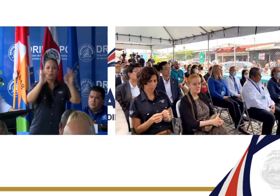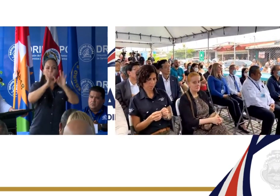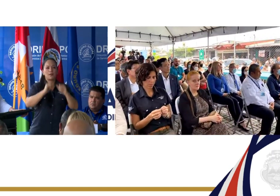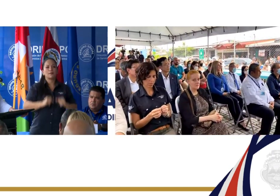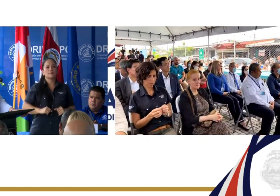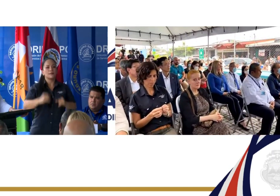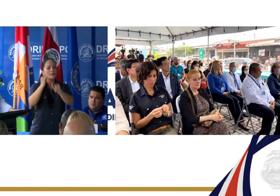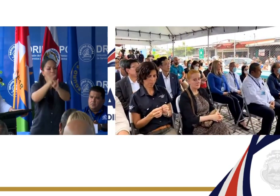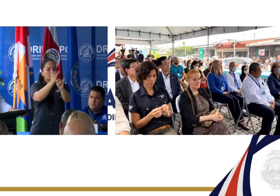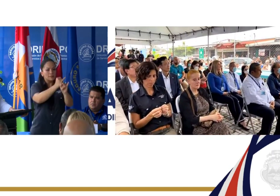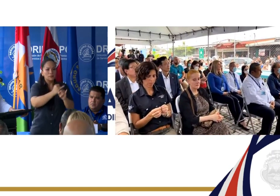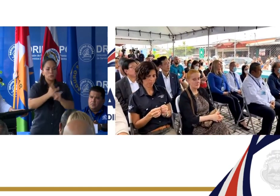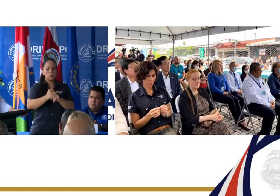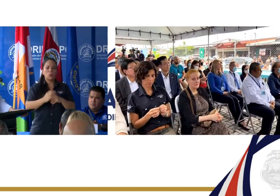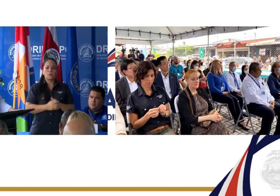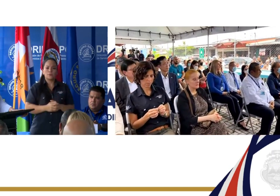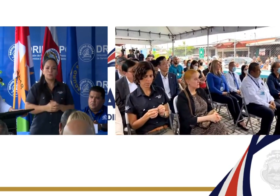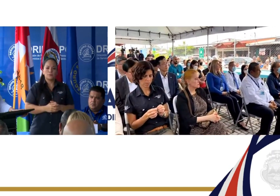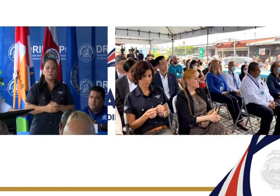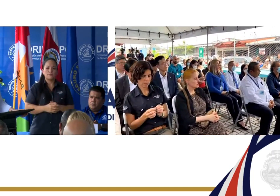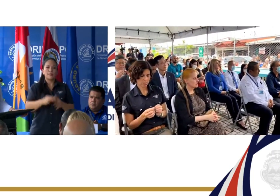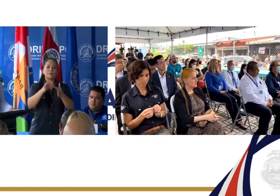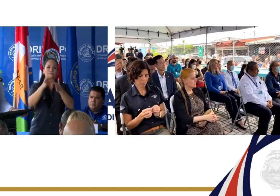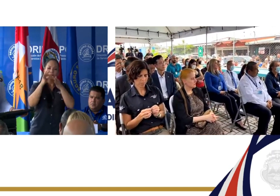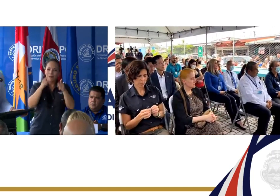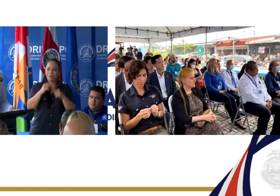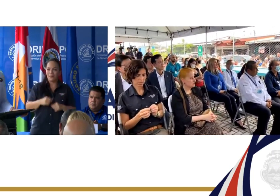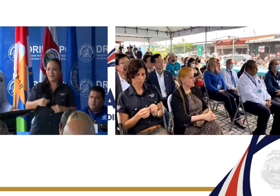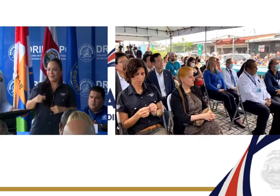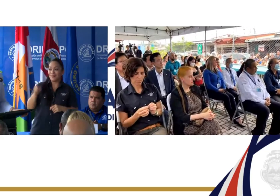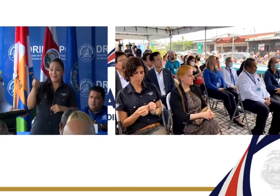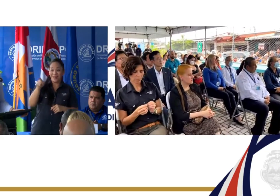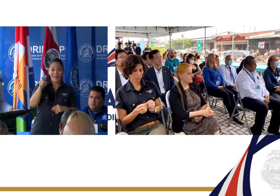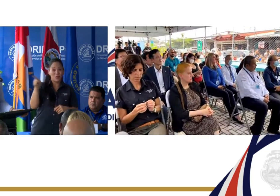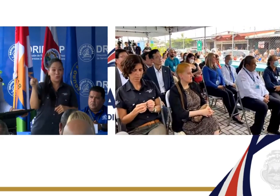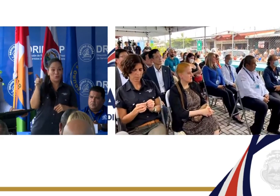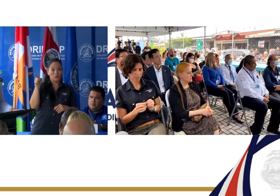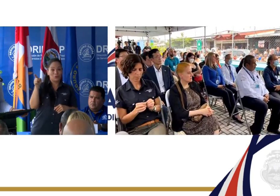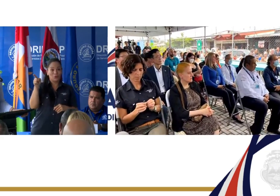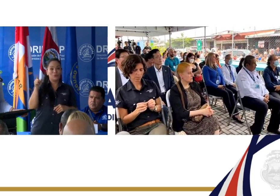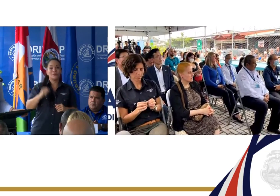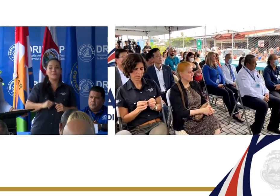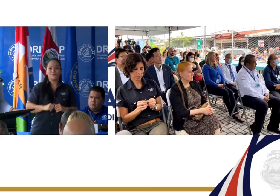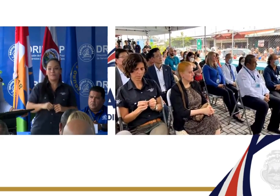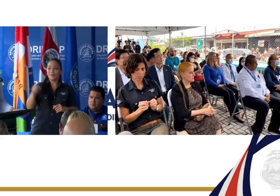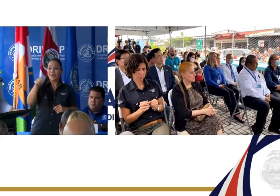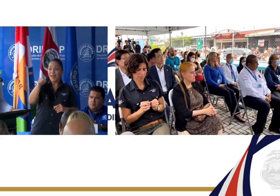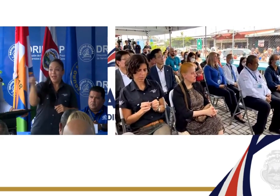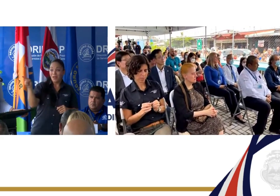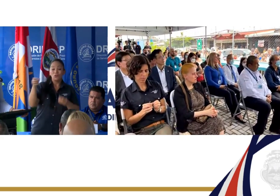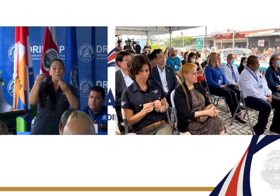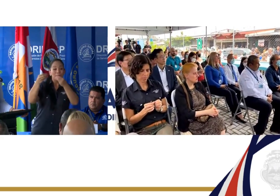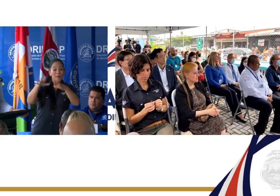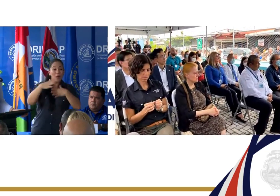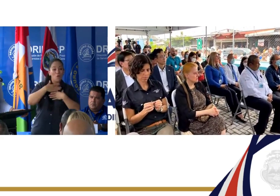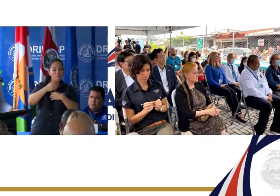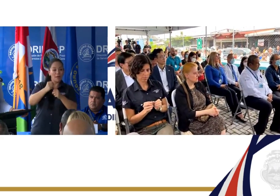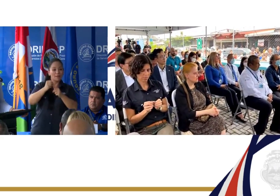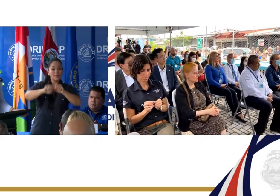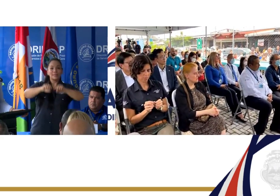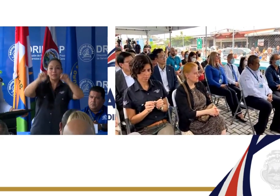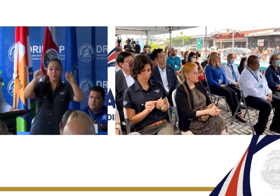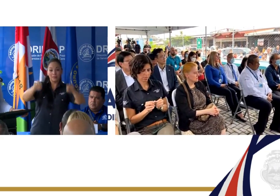de las instituciones, y sobre todo, que si ellos pierden la confianza en el